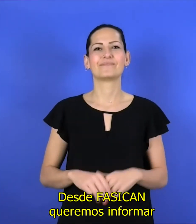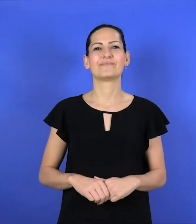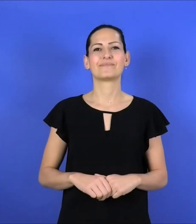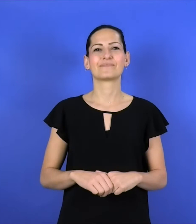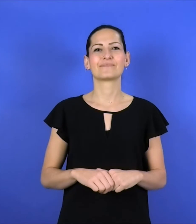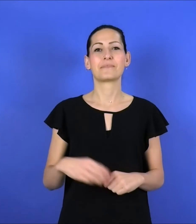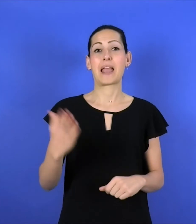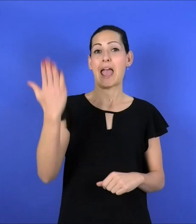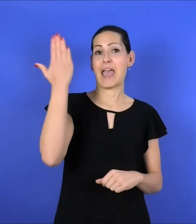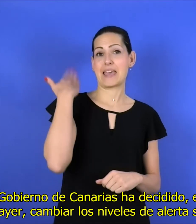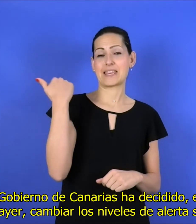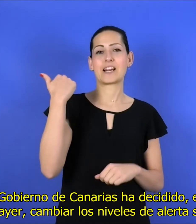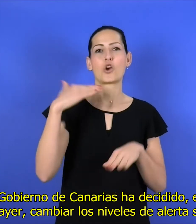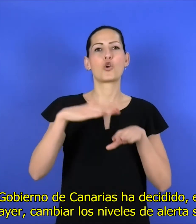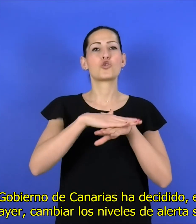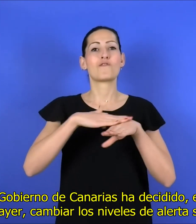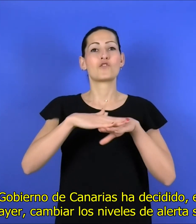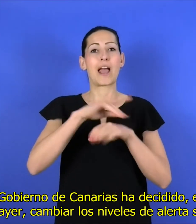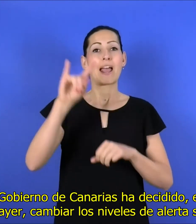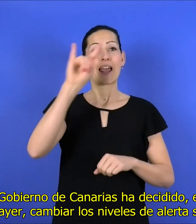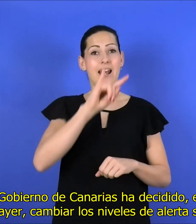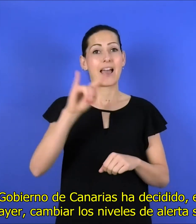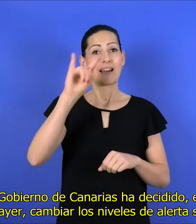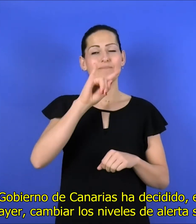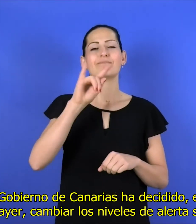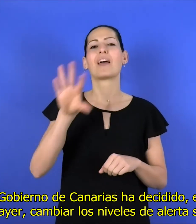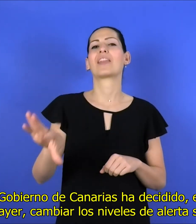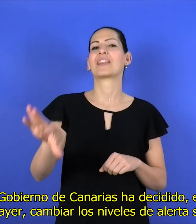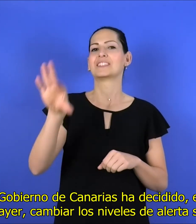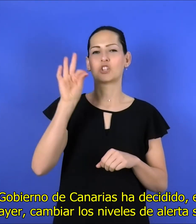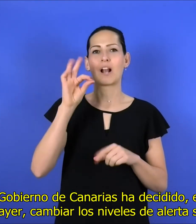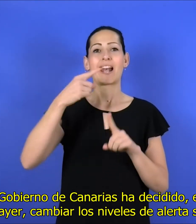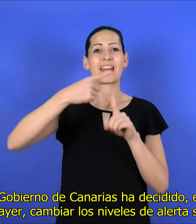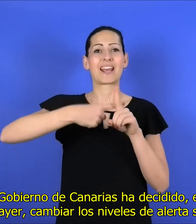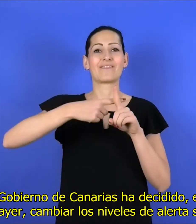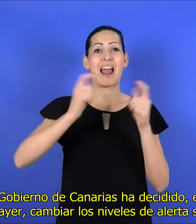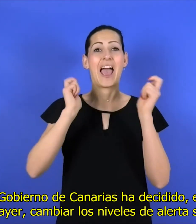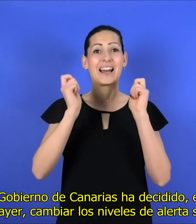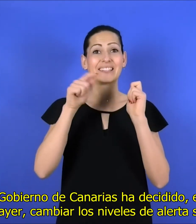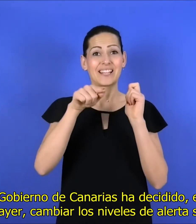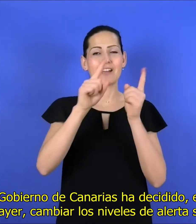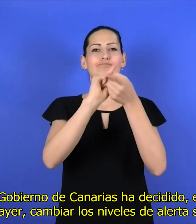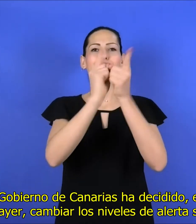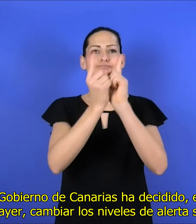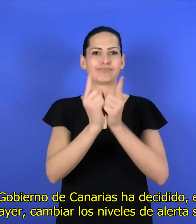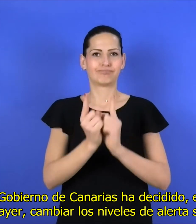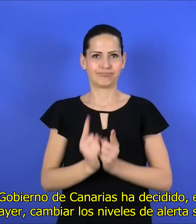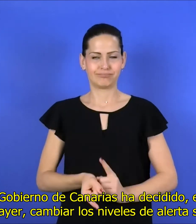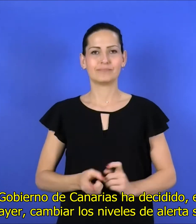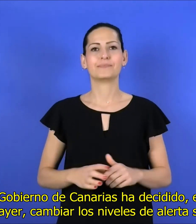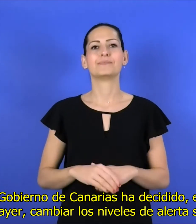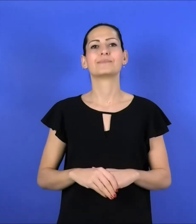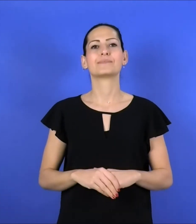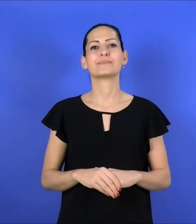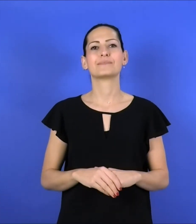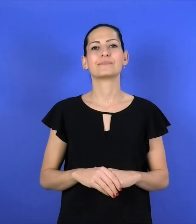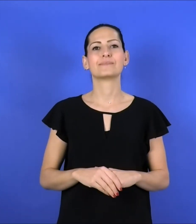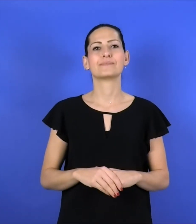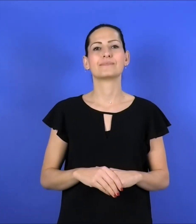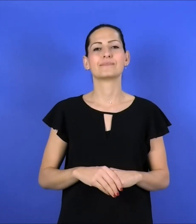El gobierno de Canarias ha decidido en el día de ayer cambiar los niveles de alerta sanitaria. La isla de